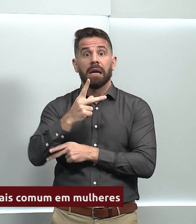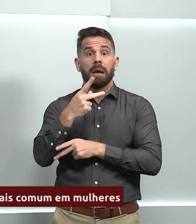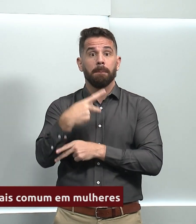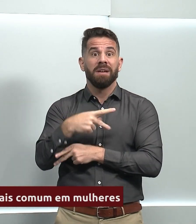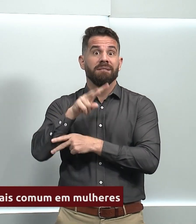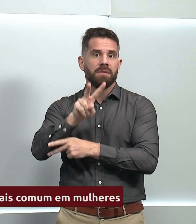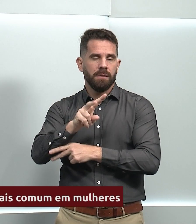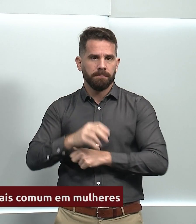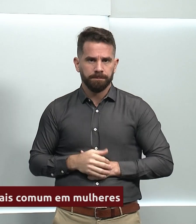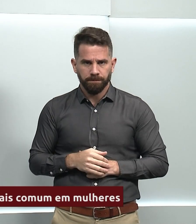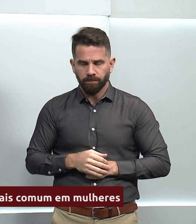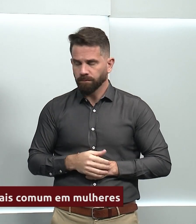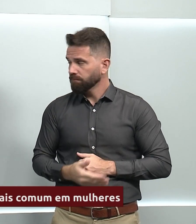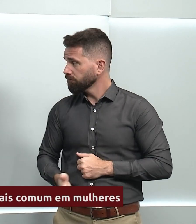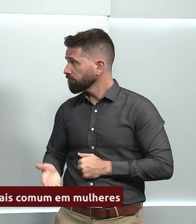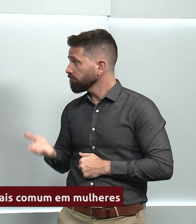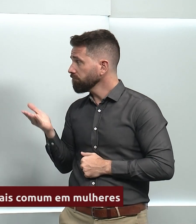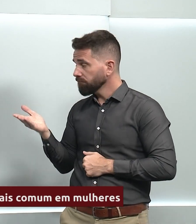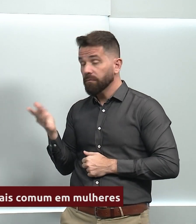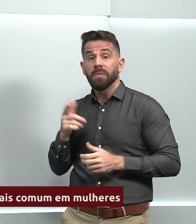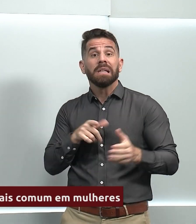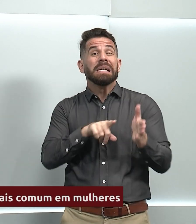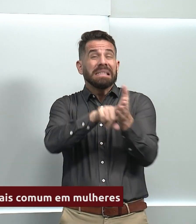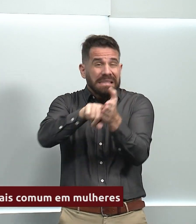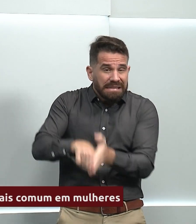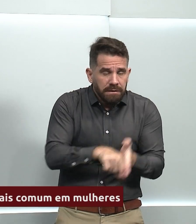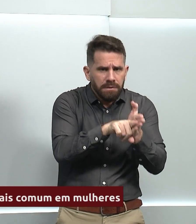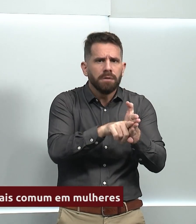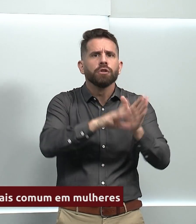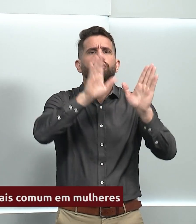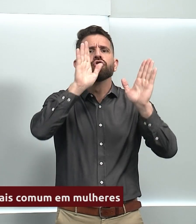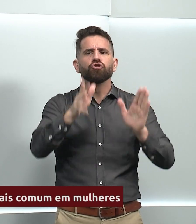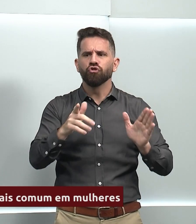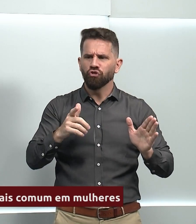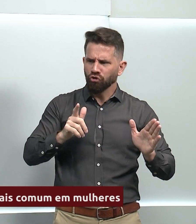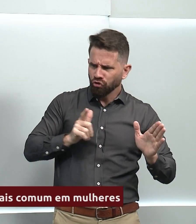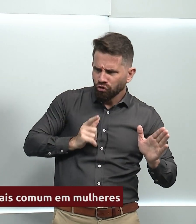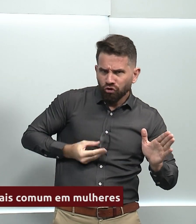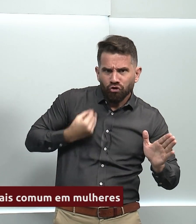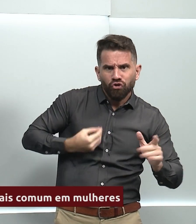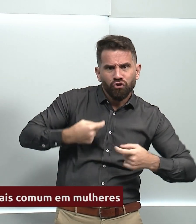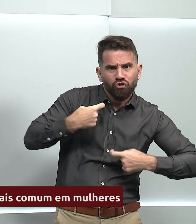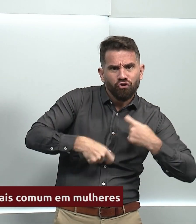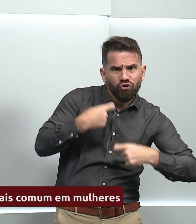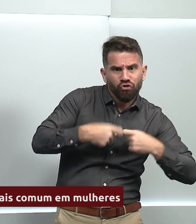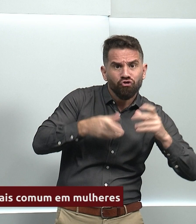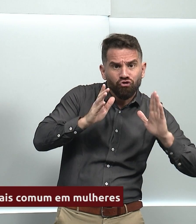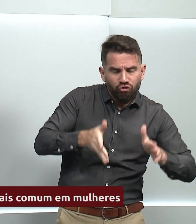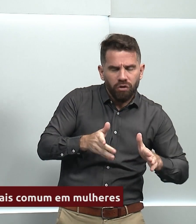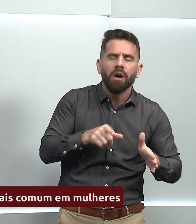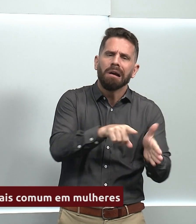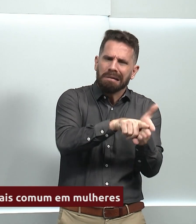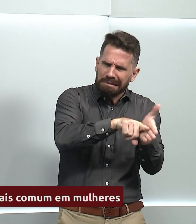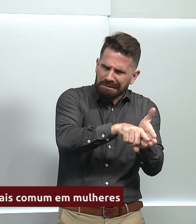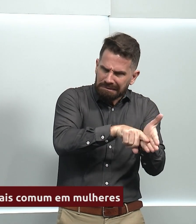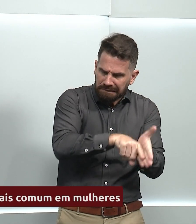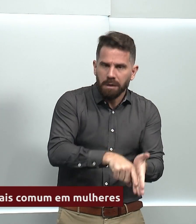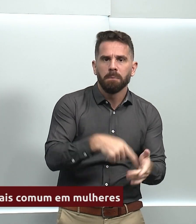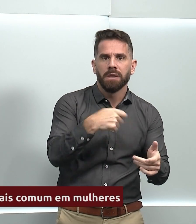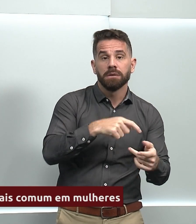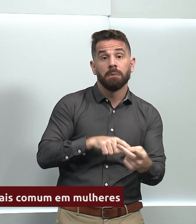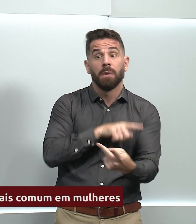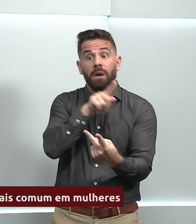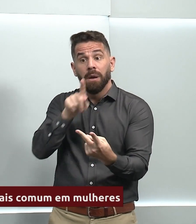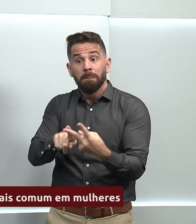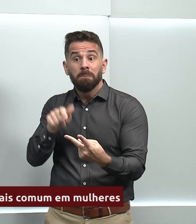exame é recomendado para mulheres que já tiveram atividade sexual. Para meninas de 9 a 14 anos de idade, tem a